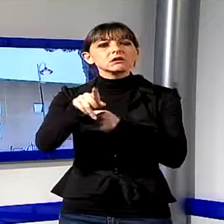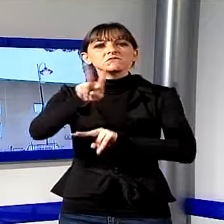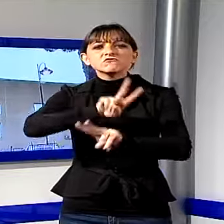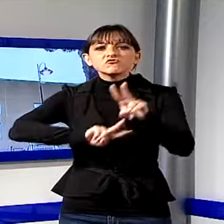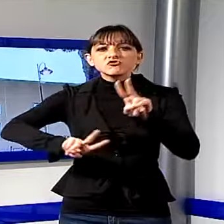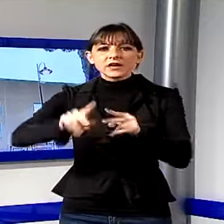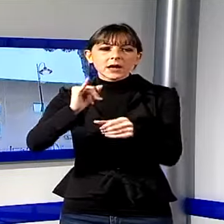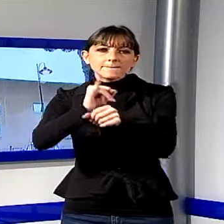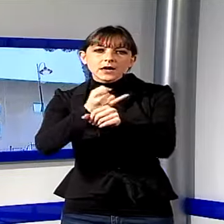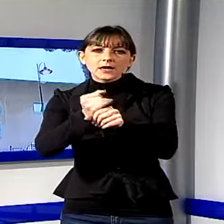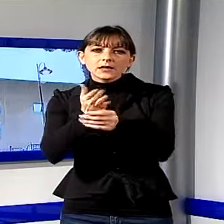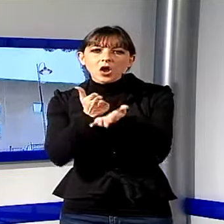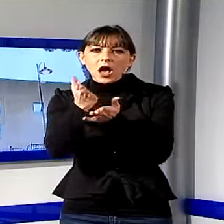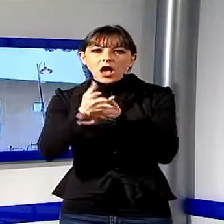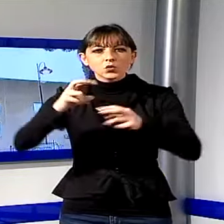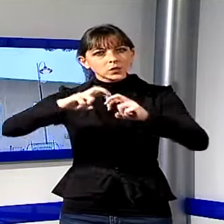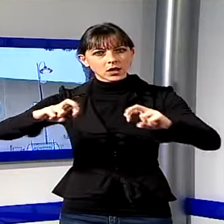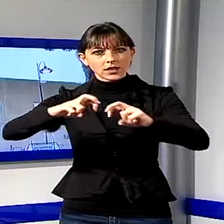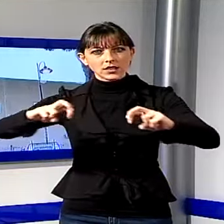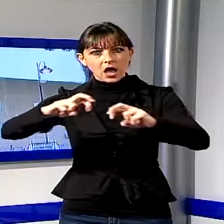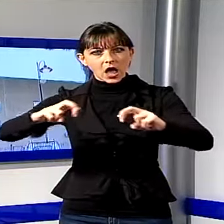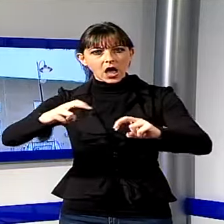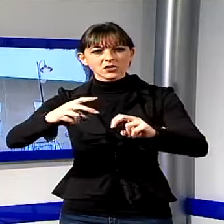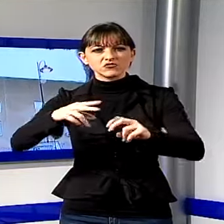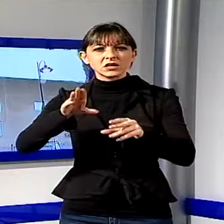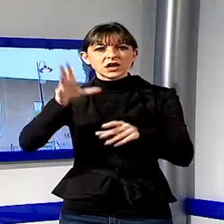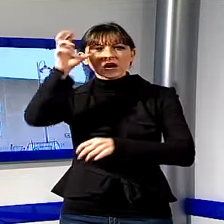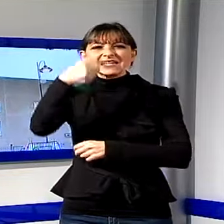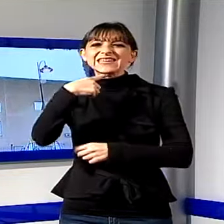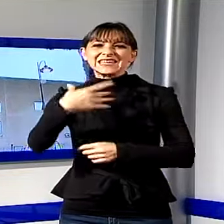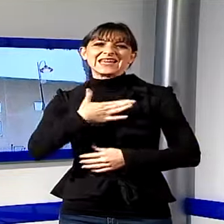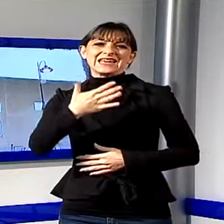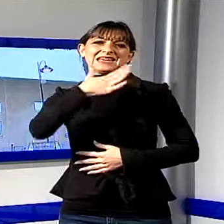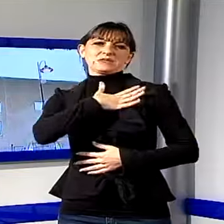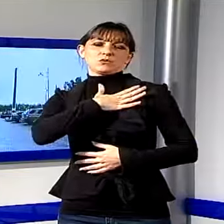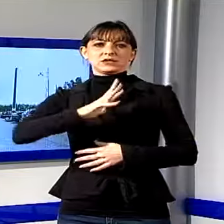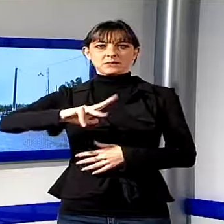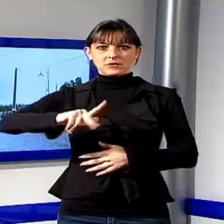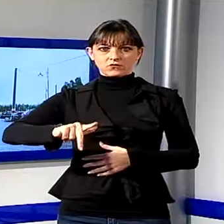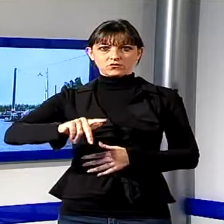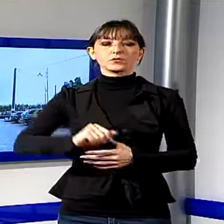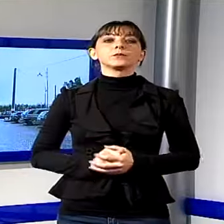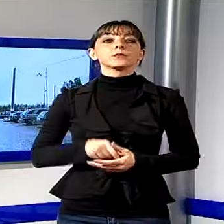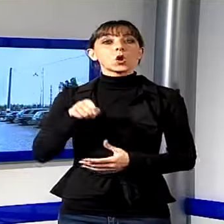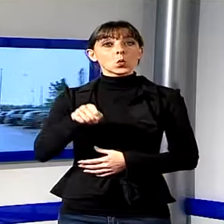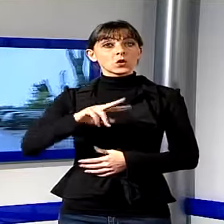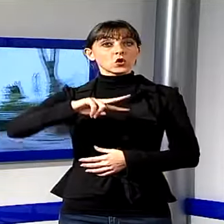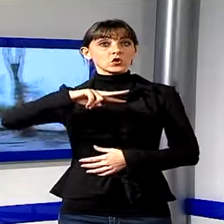le indagini sui responsabili di questo crimine. Si tratta peraltro del secondo furto clamoroso commesso a Pietrasanta dopo